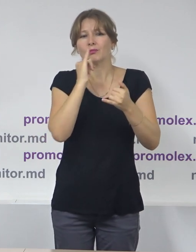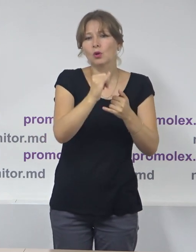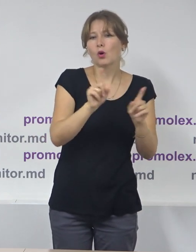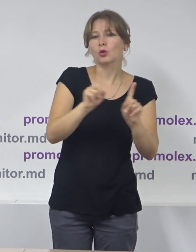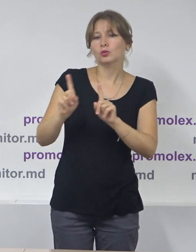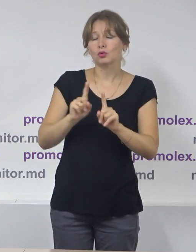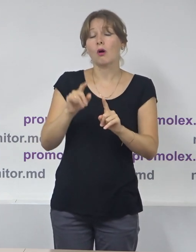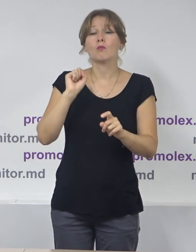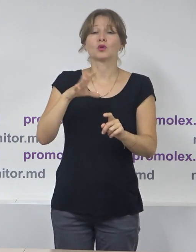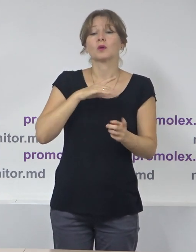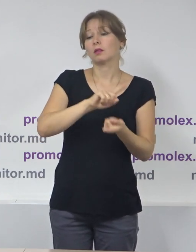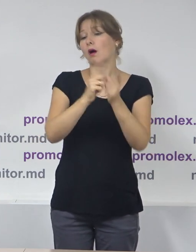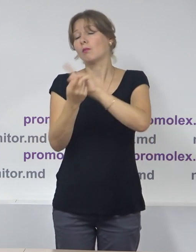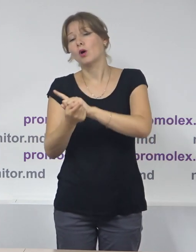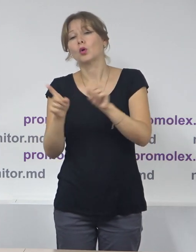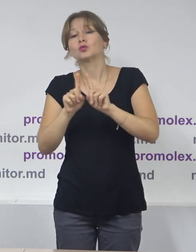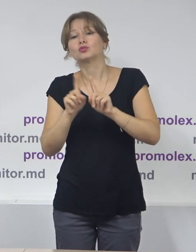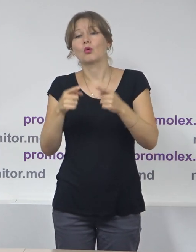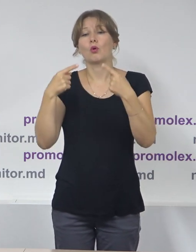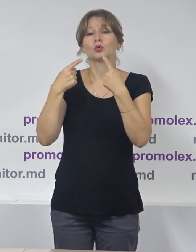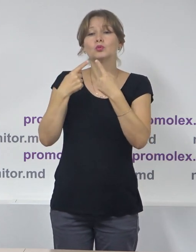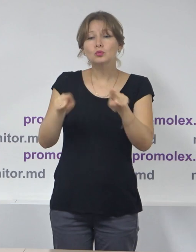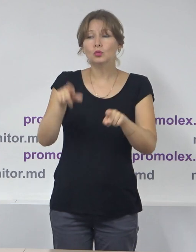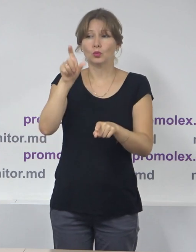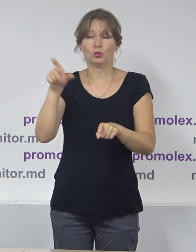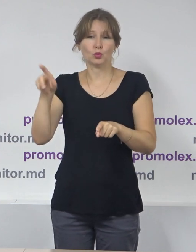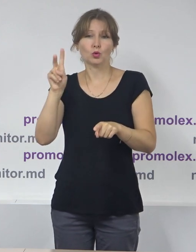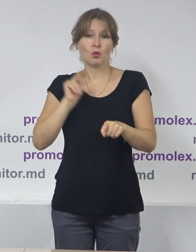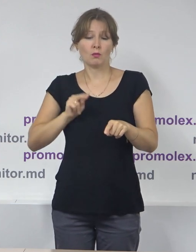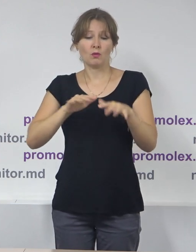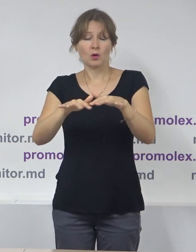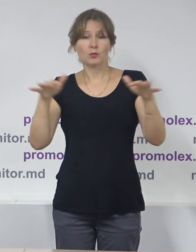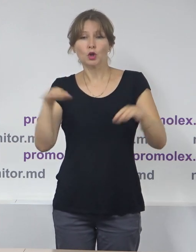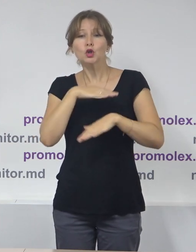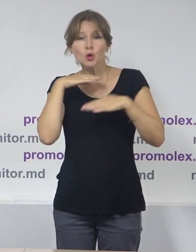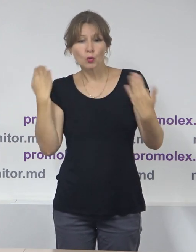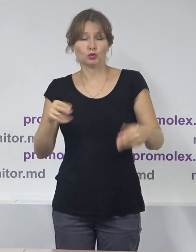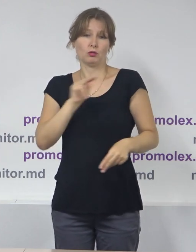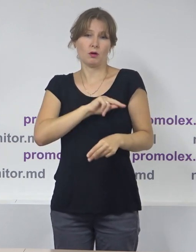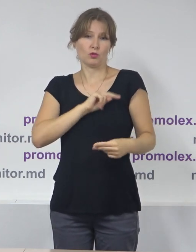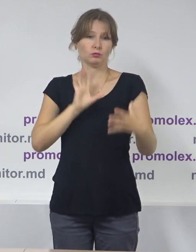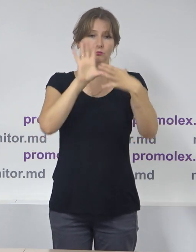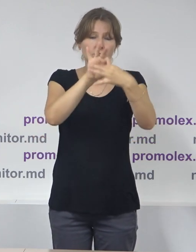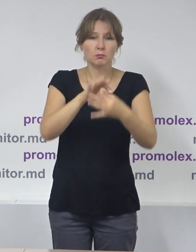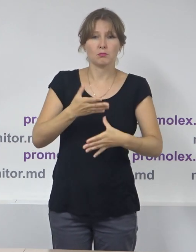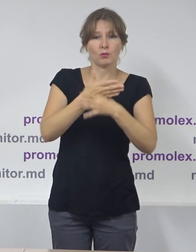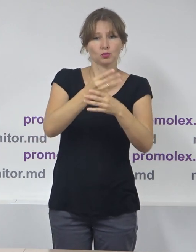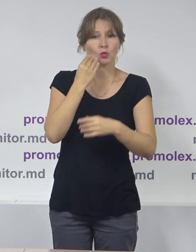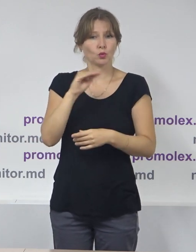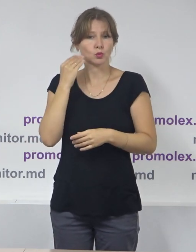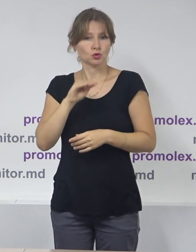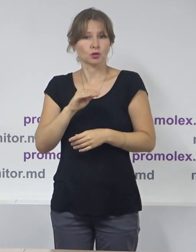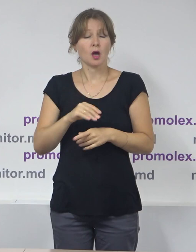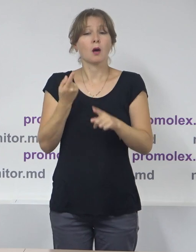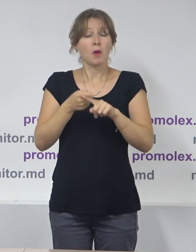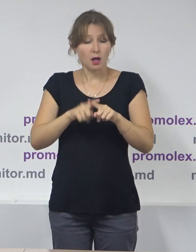invers opoziția fiind acuzată de faptul că nu se implică plenar în procesul de legiferare. Tocmai din acest punct de vedere